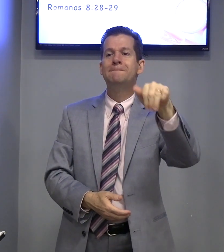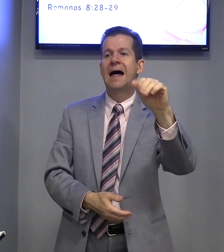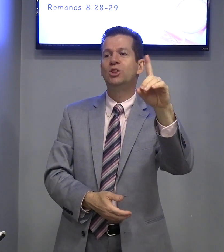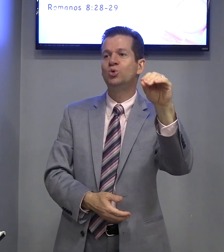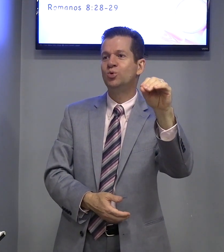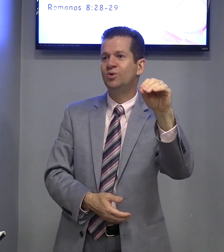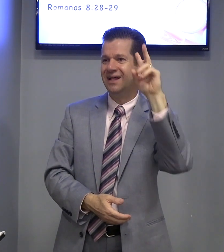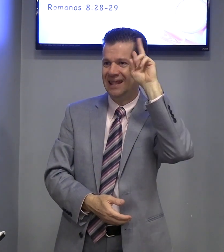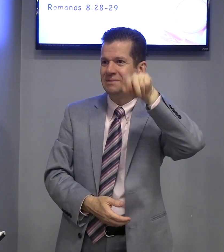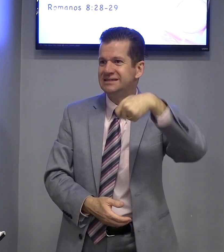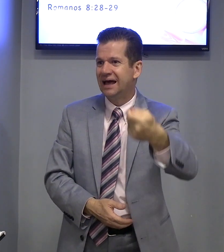Lembra o sinal?